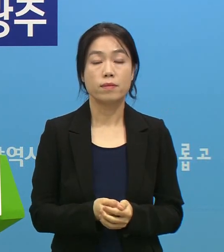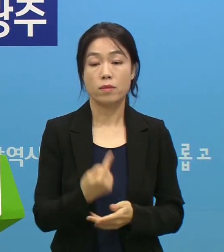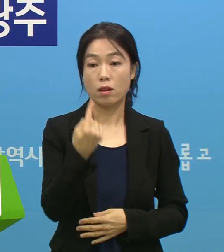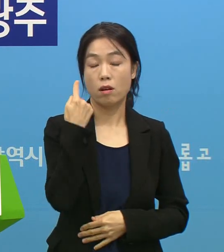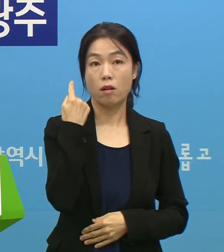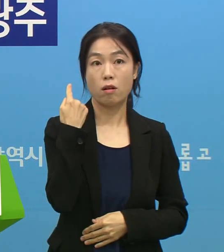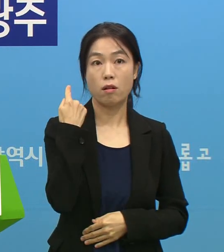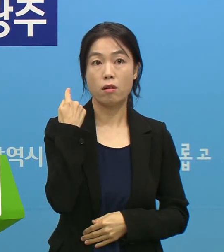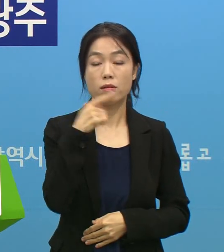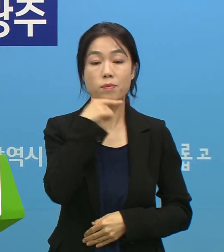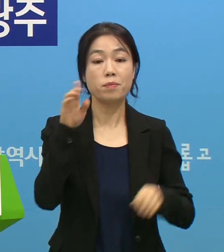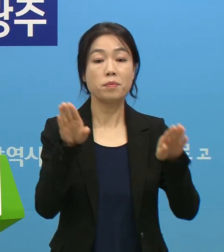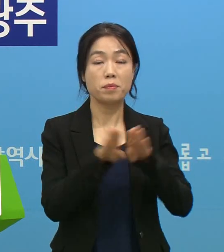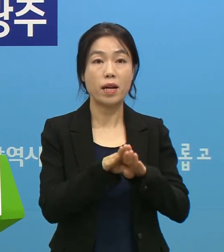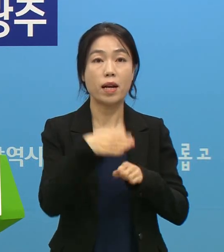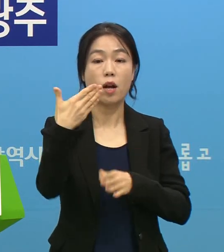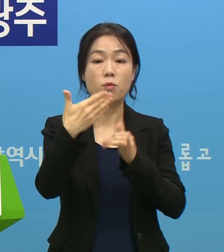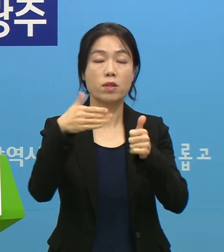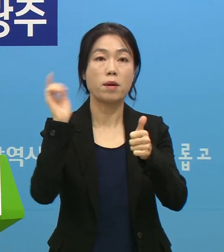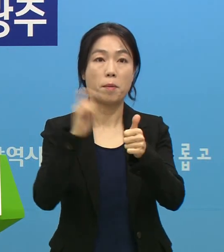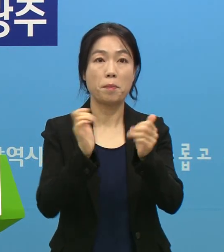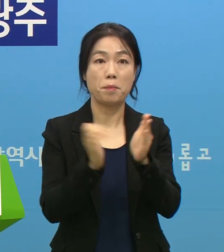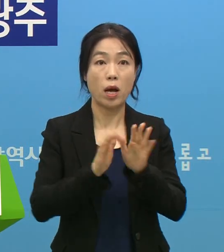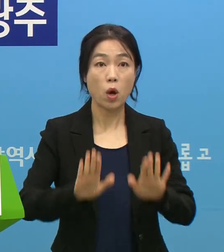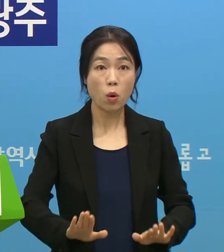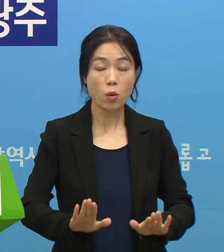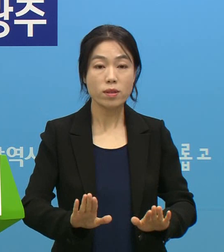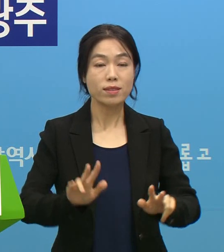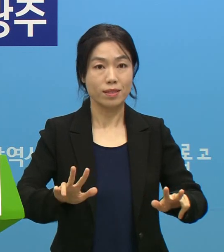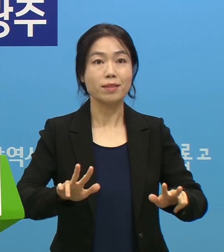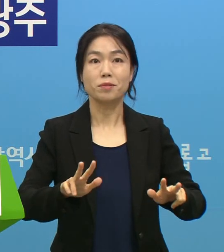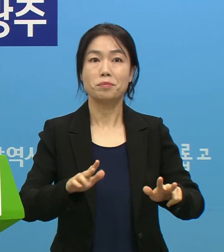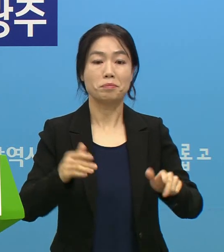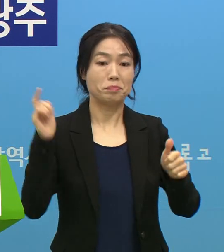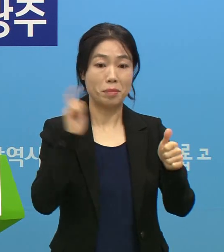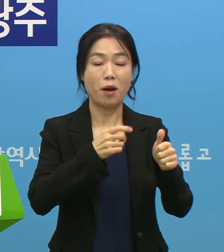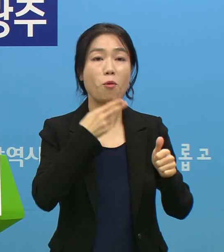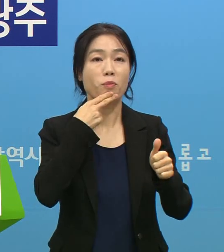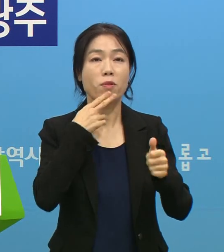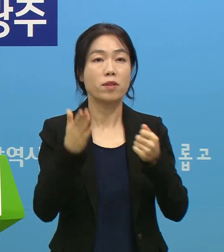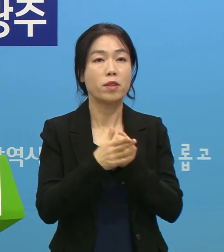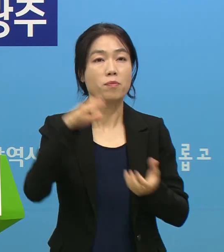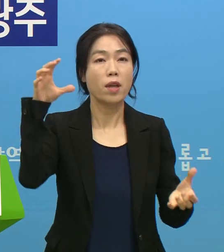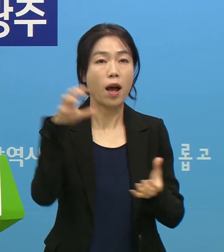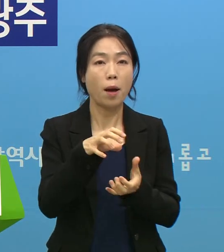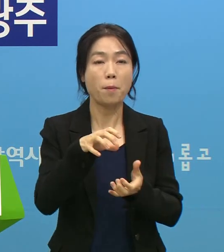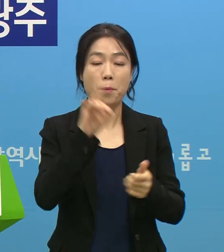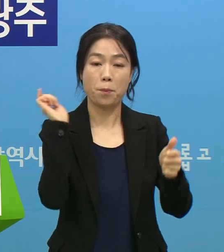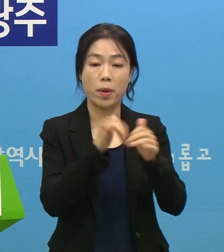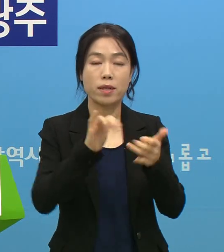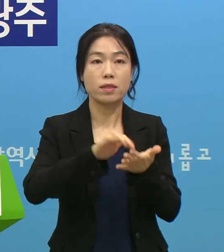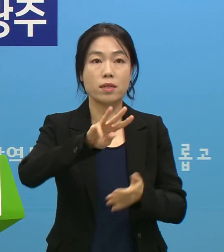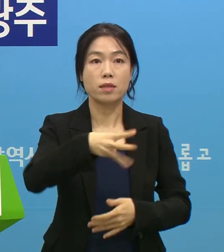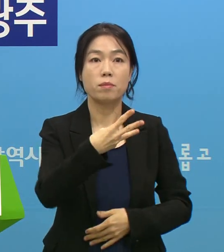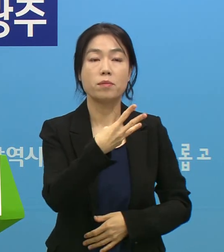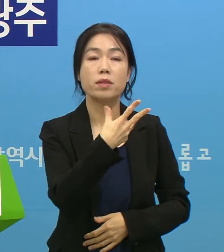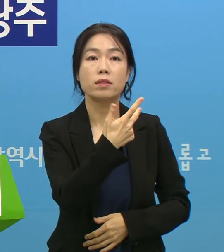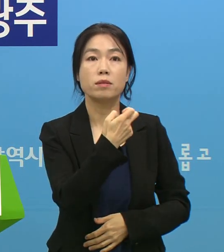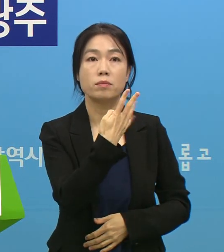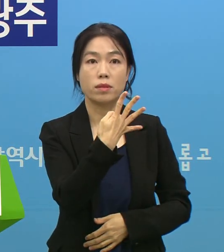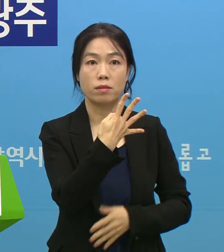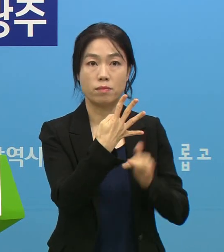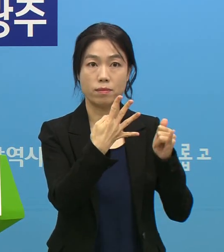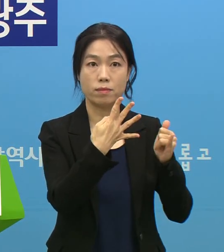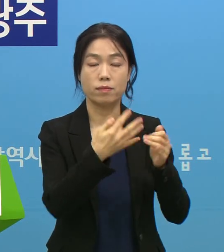어제 일요일 날 9명 확진되고 오늘 아직까지는 현재 없습니다. 그래서 총 누적 확진자 374명입니다.